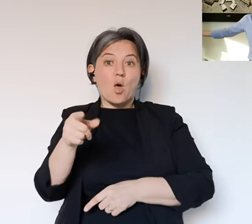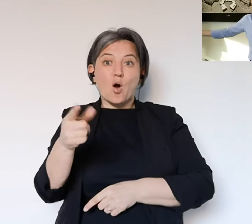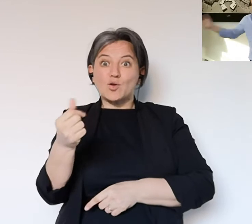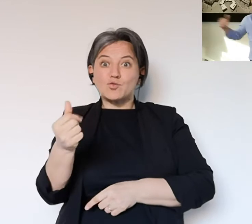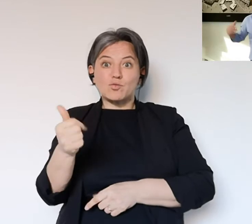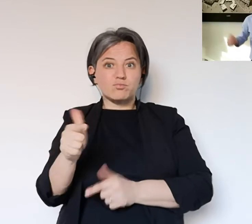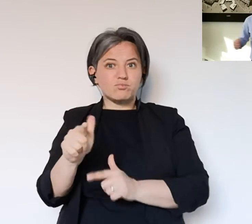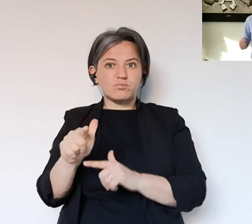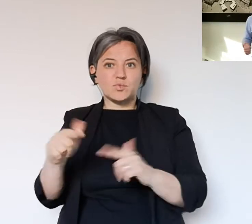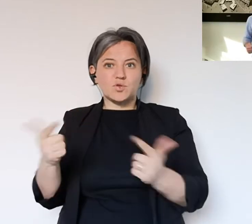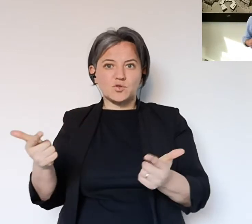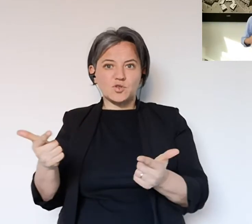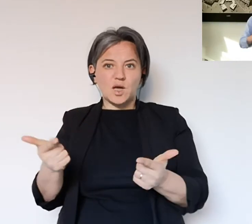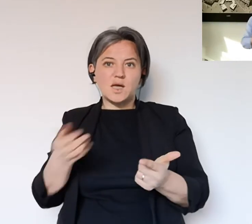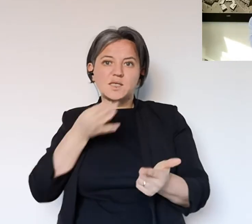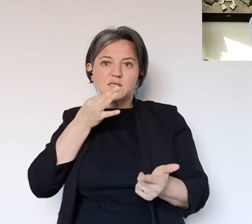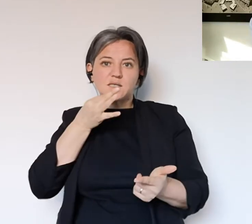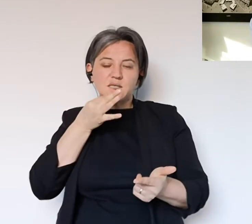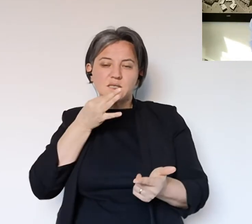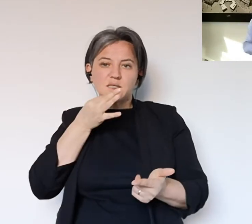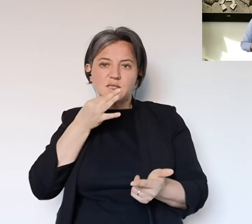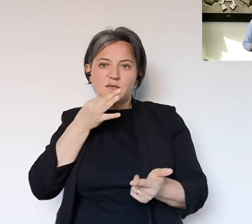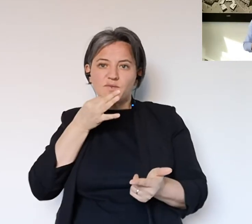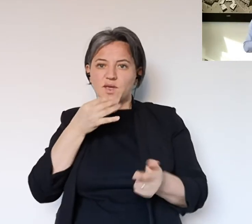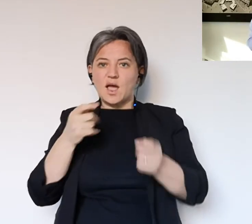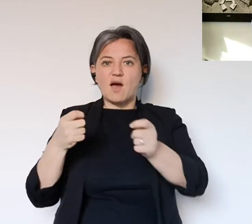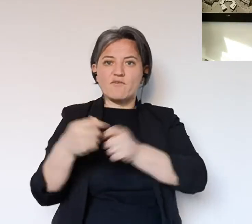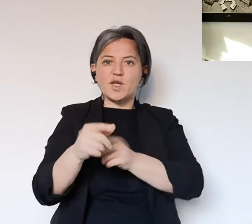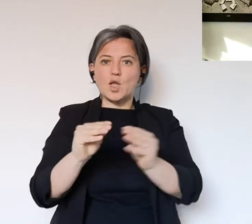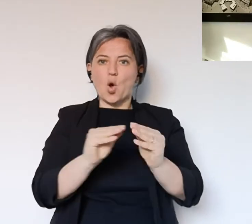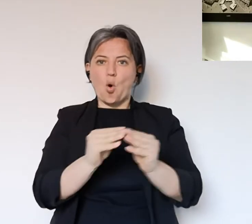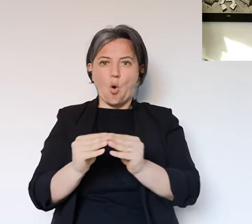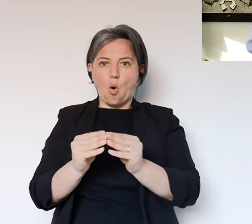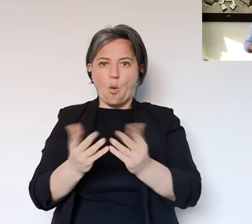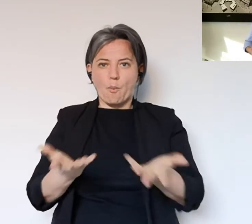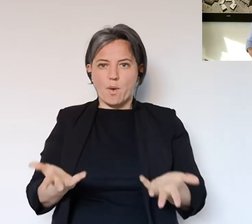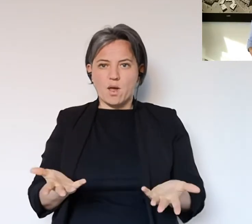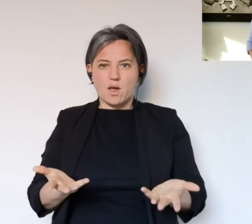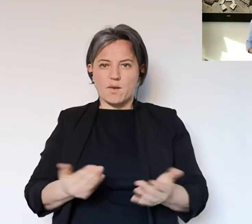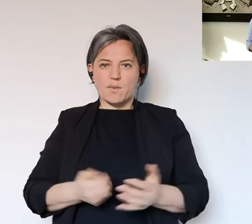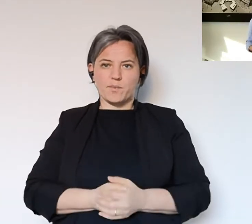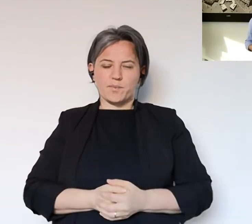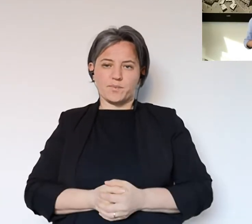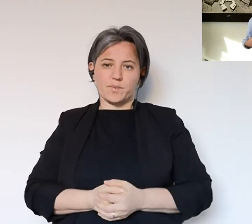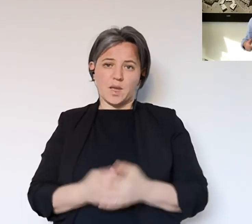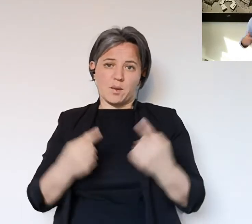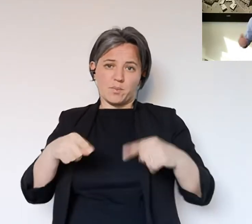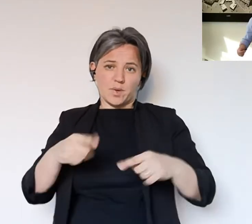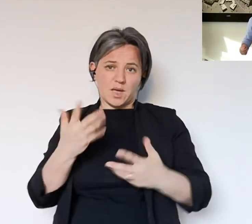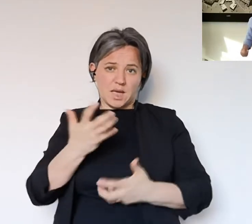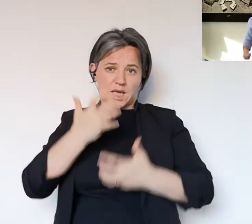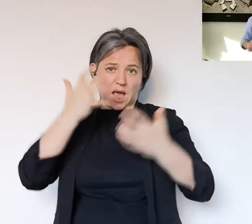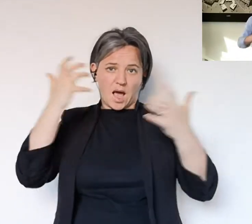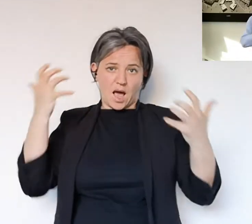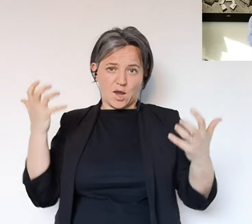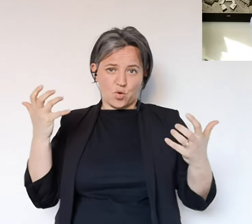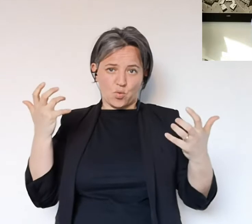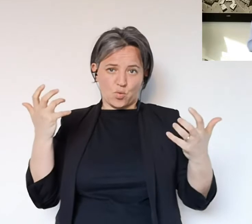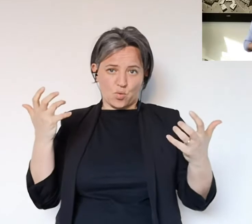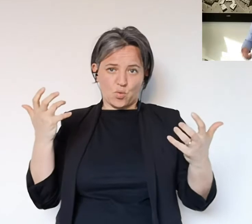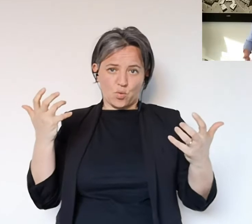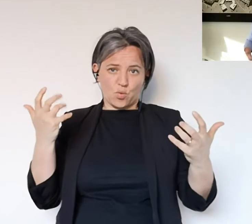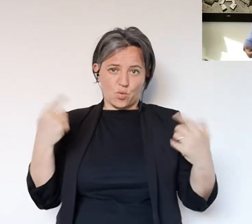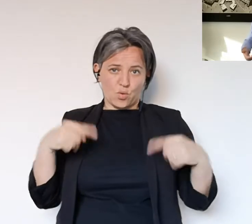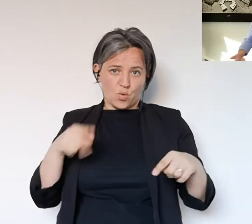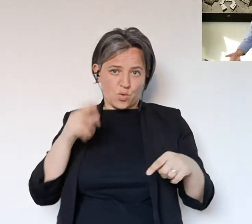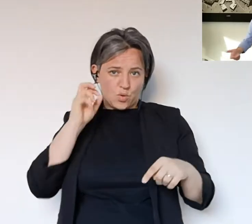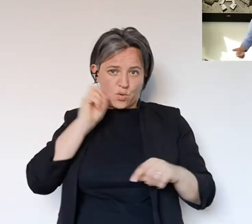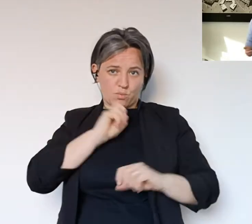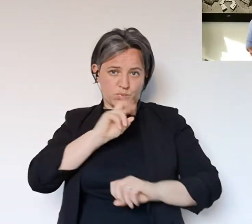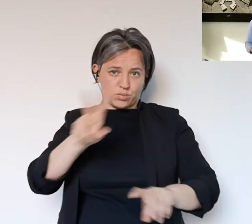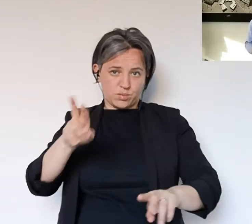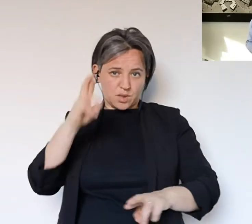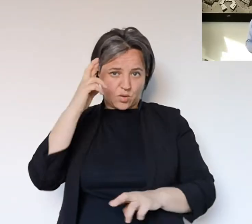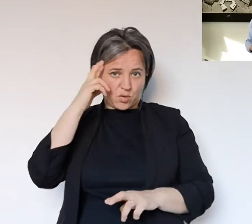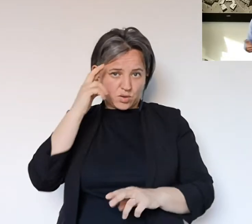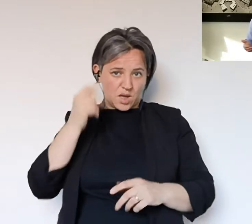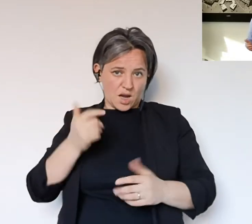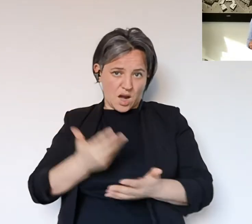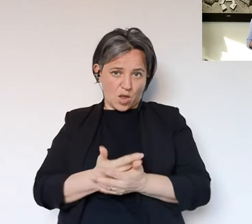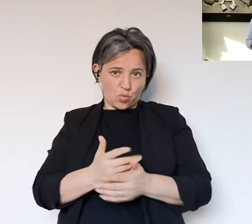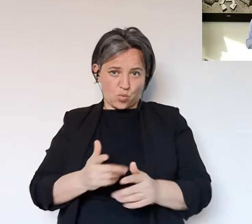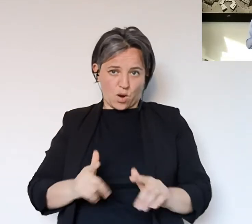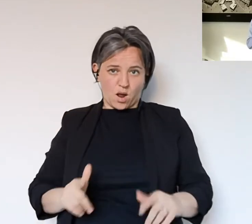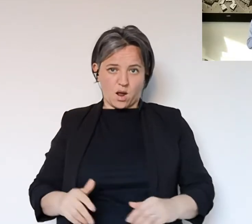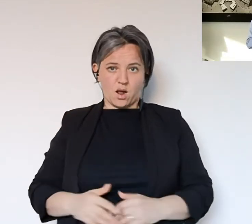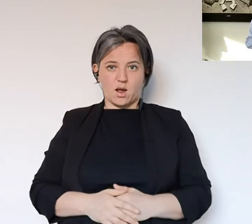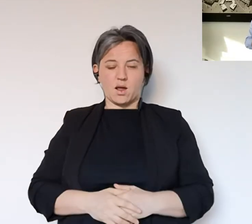nell'altro ambito e che ovviamente se non hanno la parte commerciale attiva lavorano senza poter vendere il prodotto stesso, mi